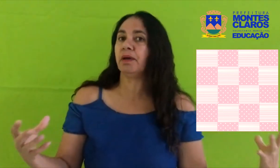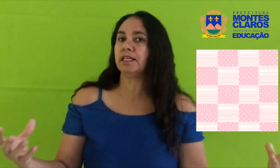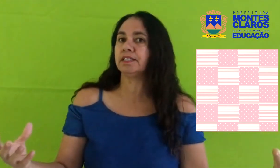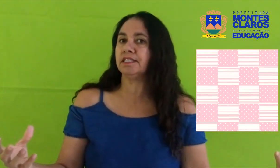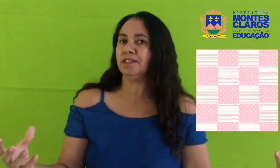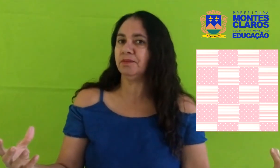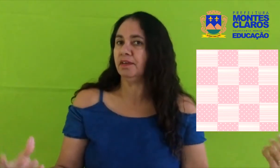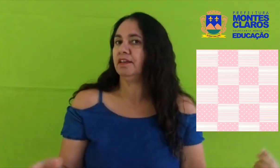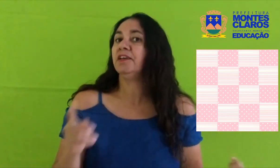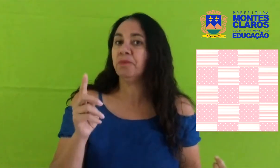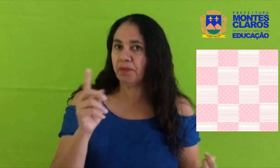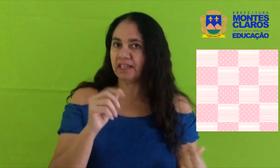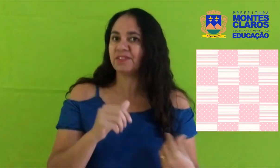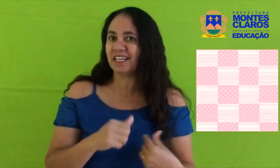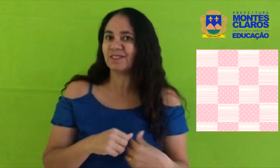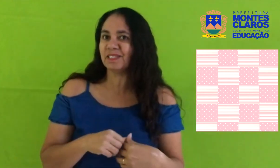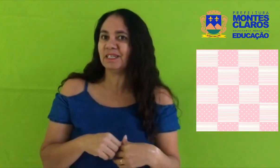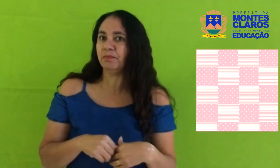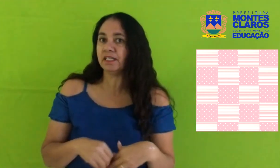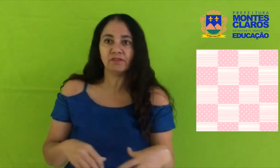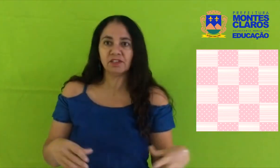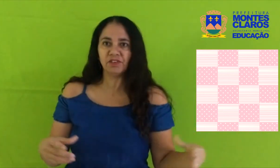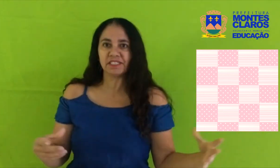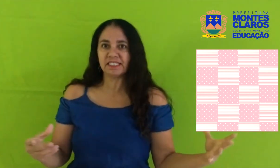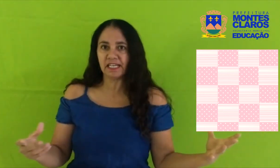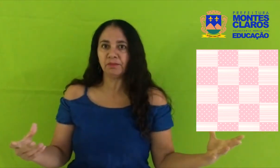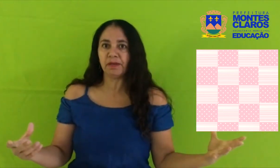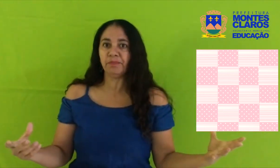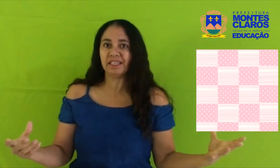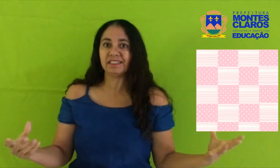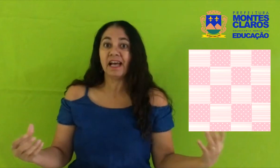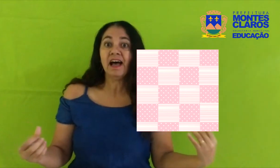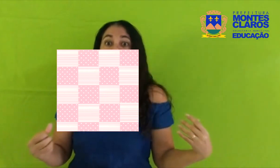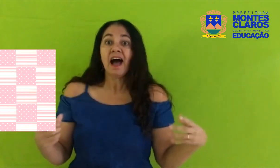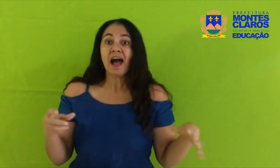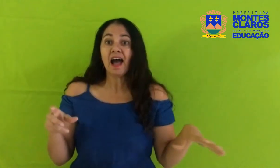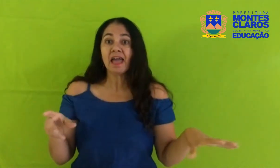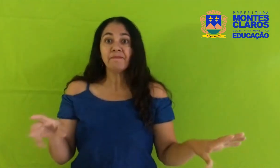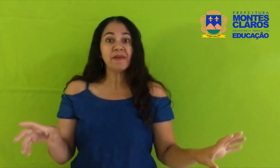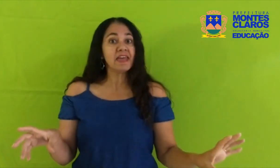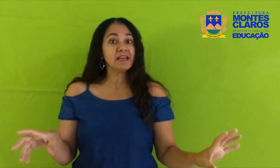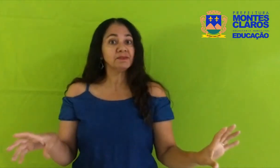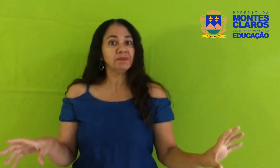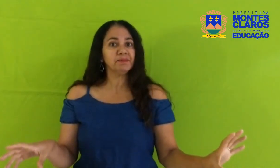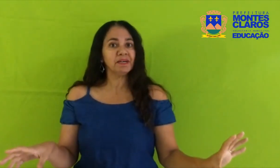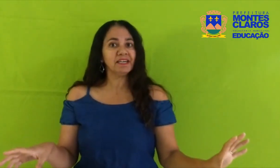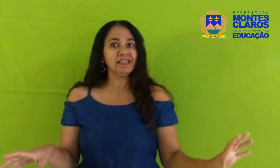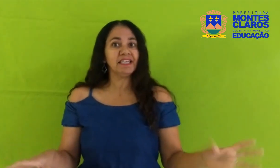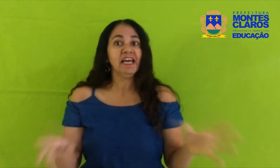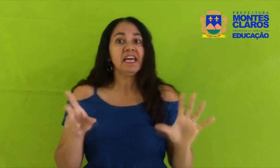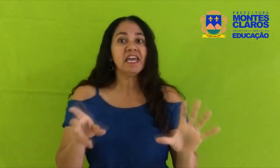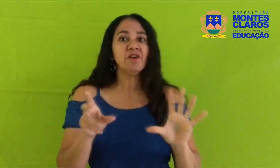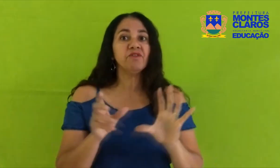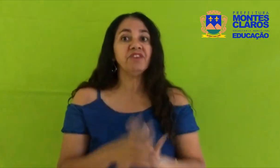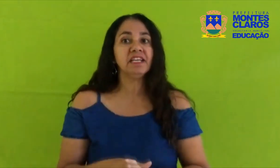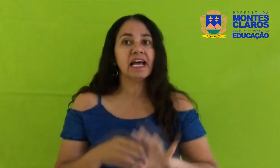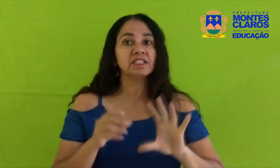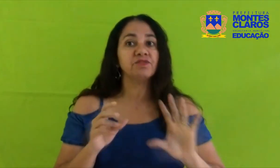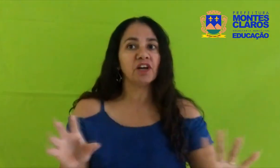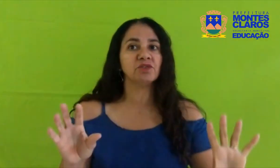bercinho E o berço das suas irmãs quando vocês eram bebês Ah, é mesmo, mamãe E eu vi nas fotos